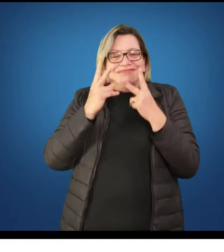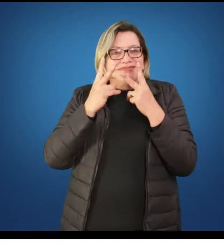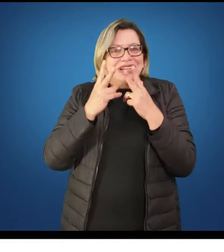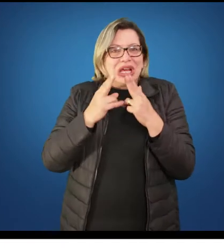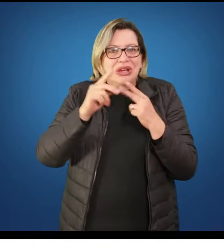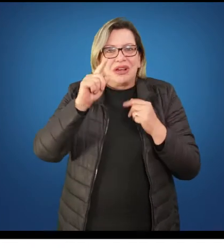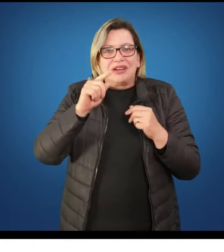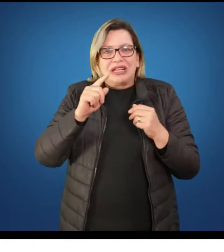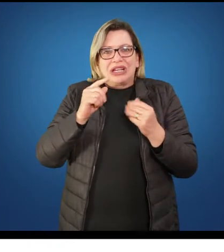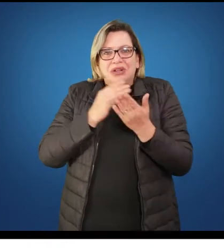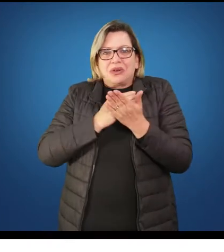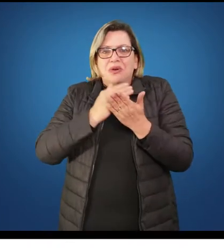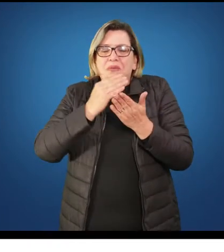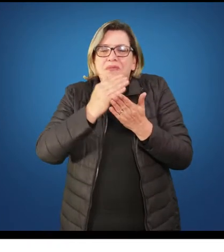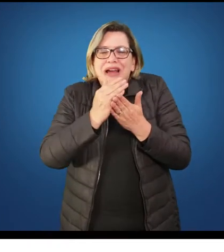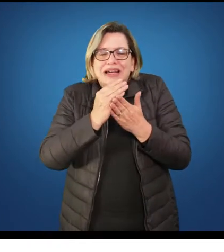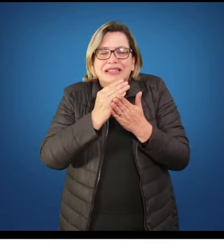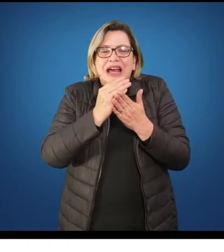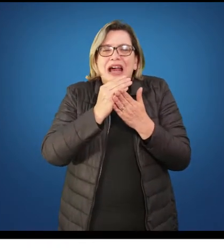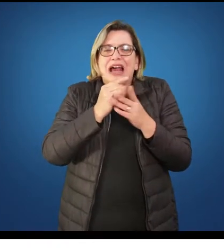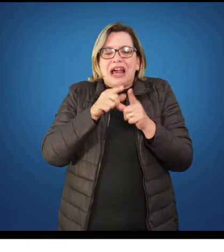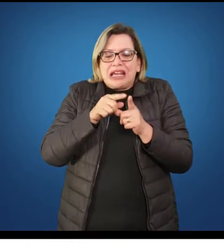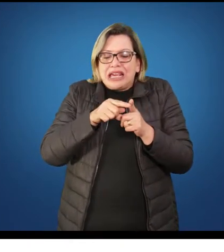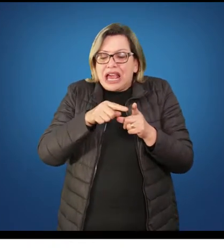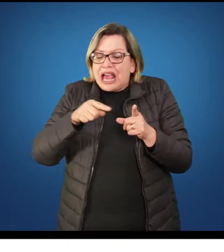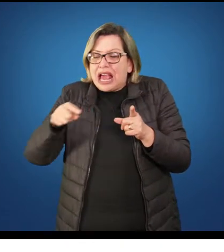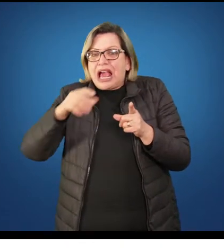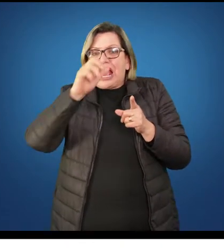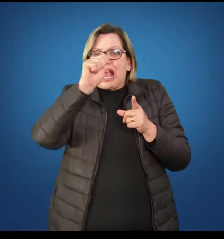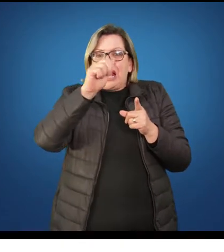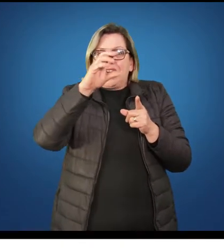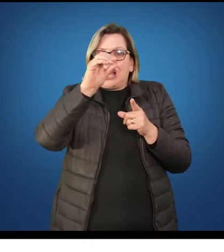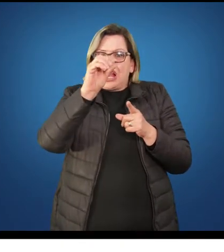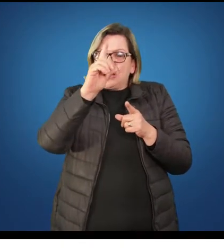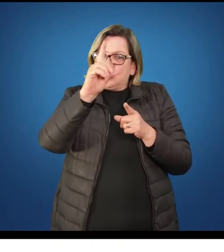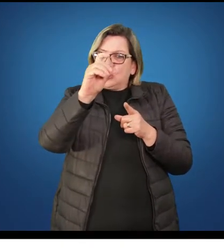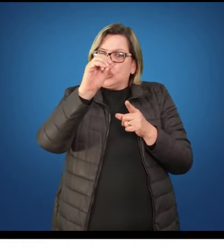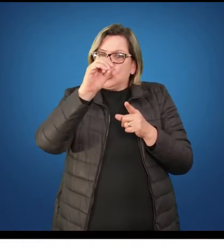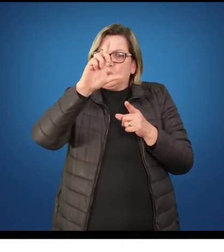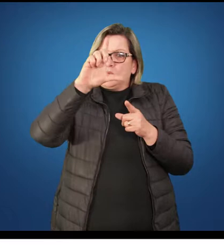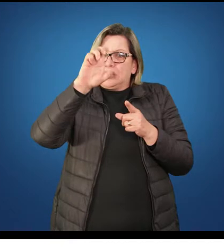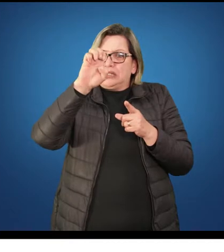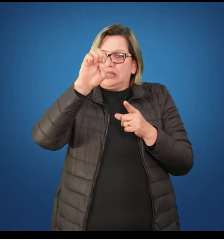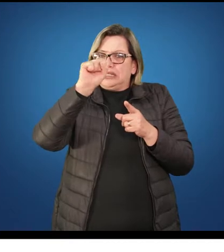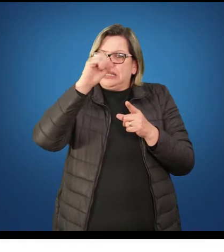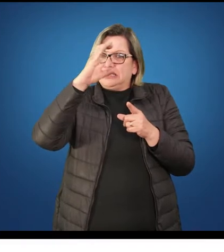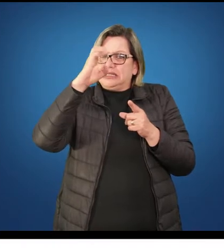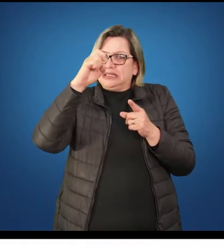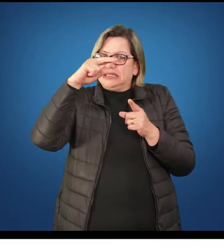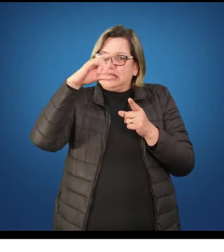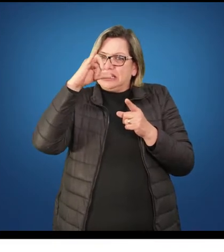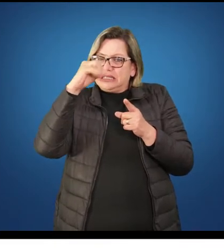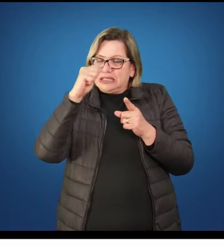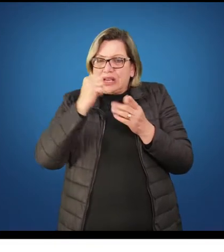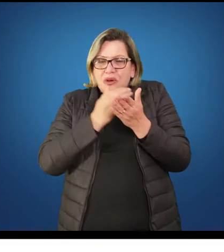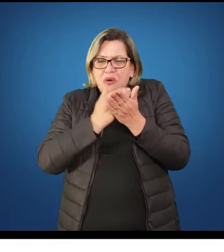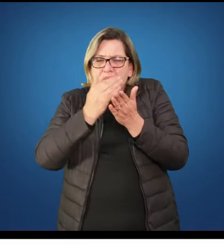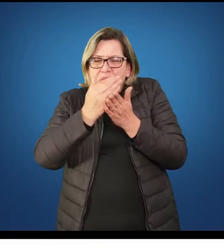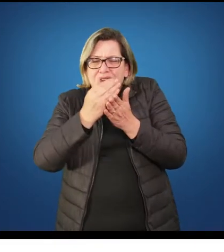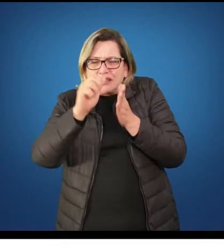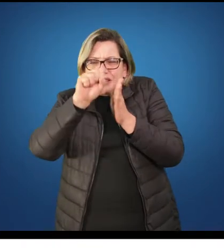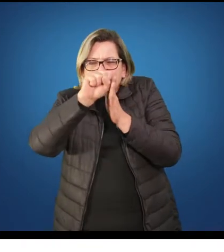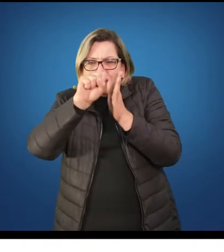jovens, esses adolescentes, demorassem um pouco mais para ir para o mercado de trabalho e, ao mesmo tempo, se